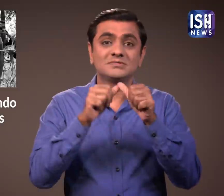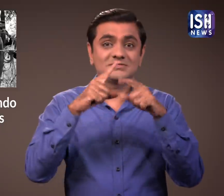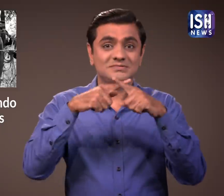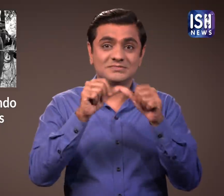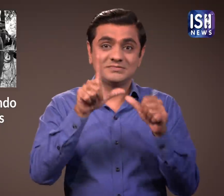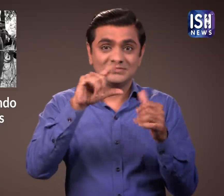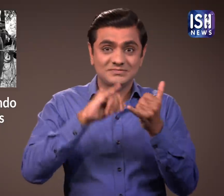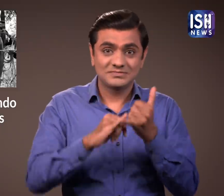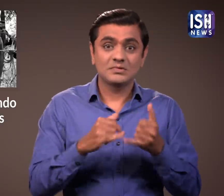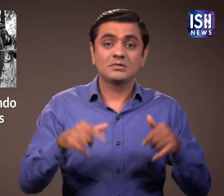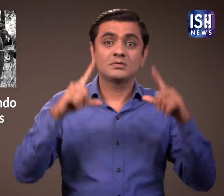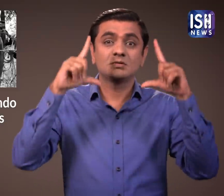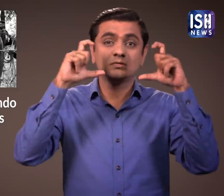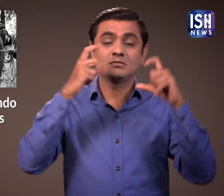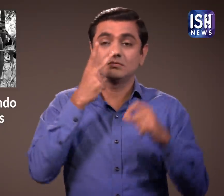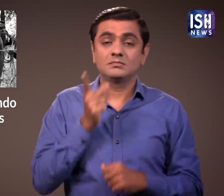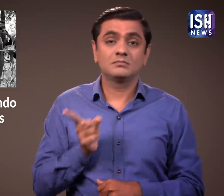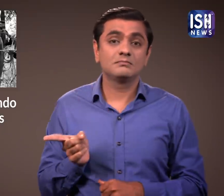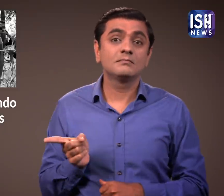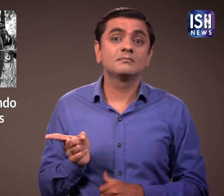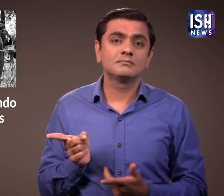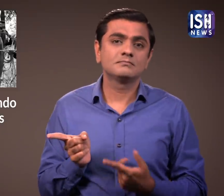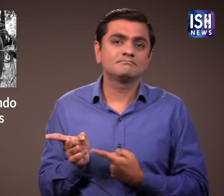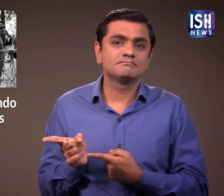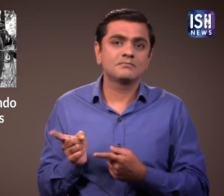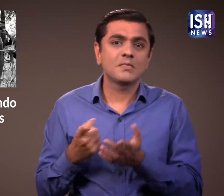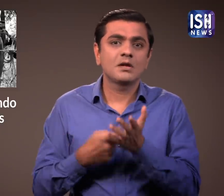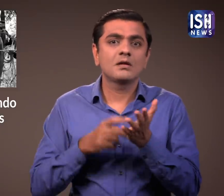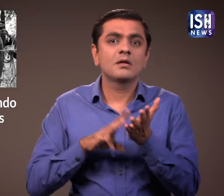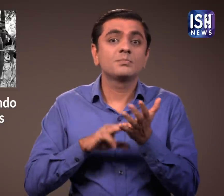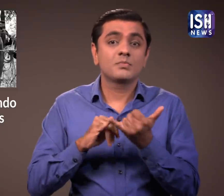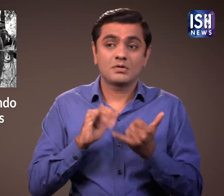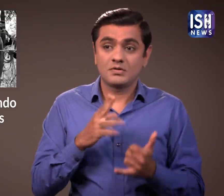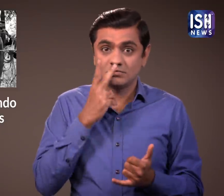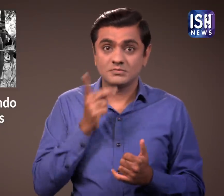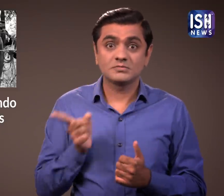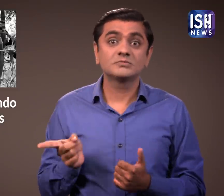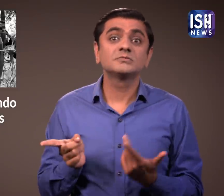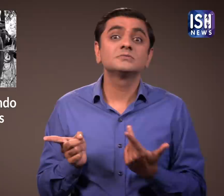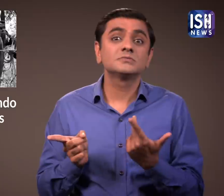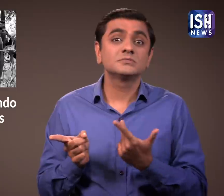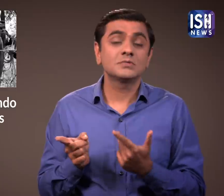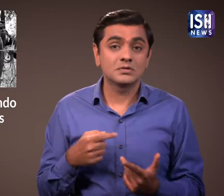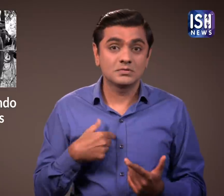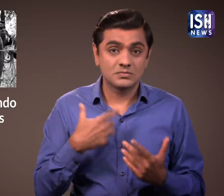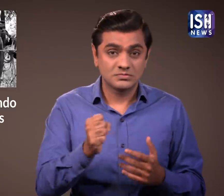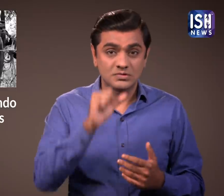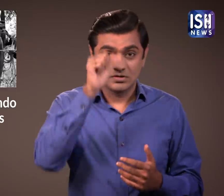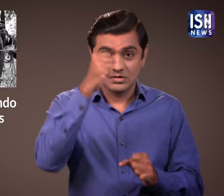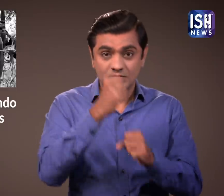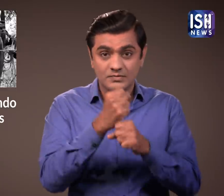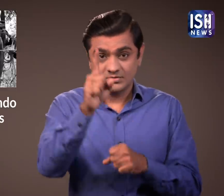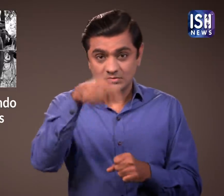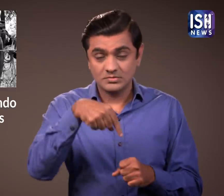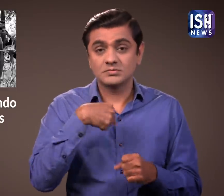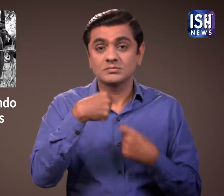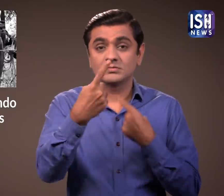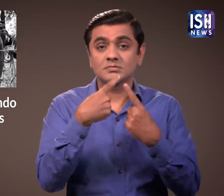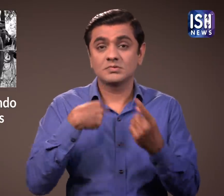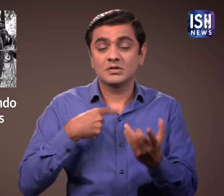नक्सलियों ने मानस की एक तस्वीर भी जारी की और मांग की की भारत सरकार अधिकारियों